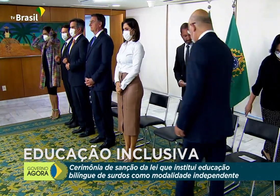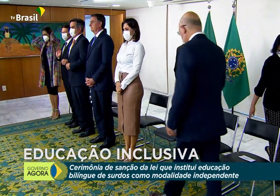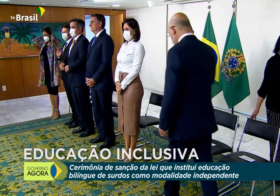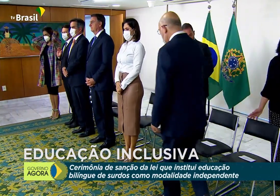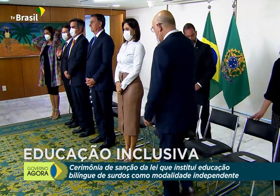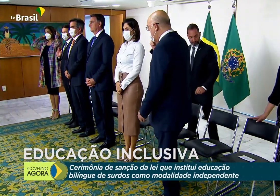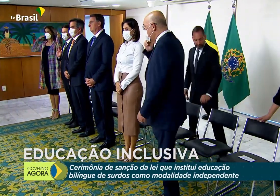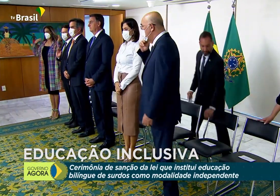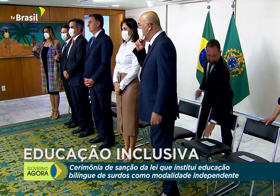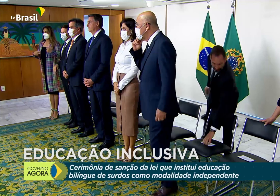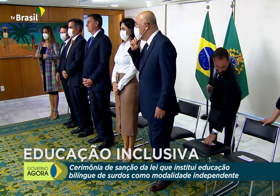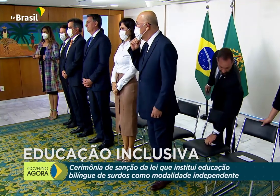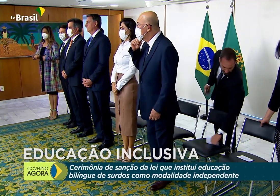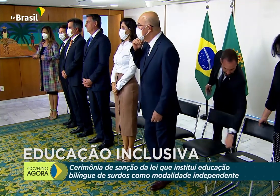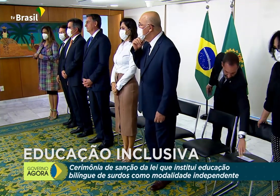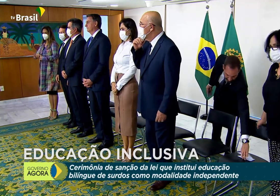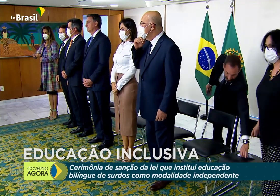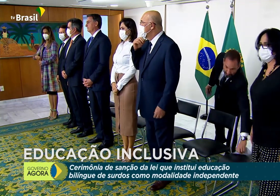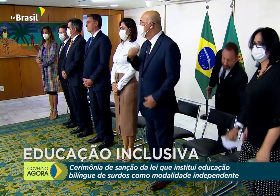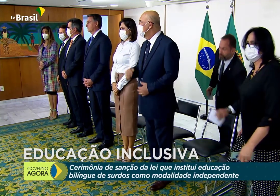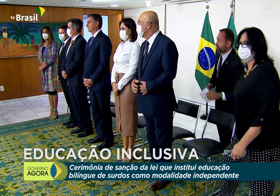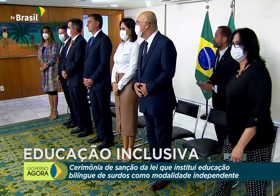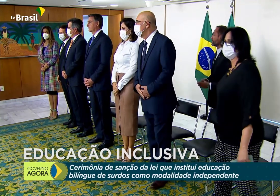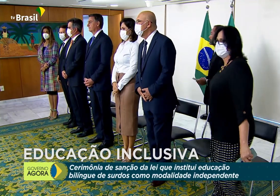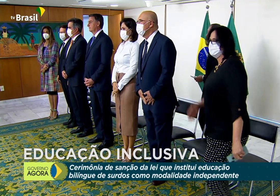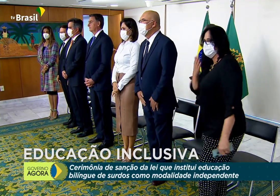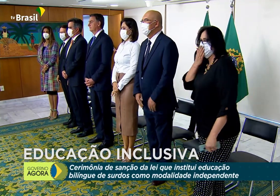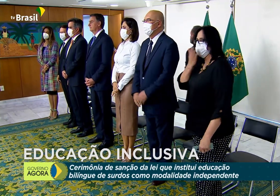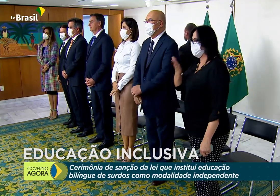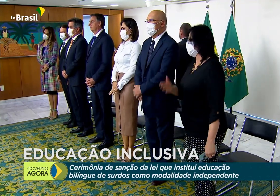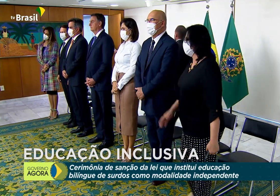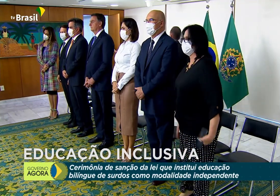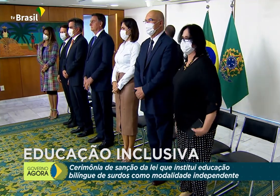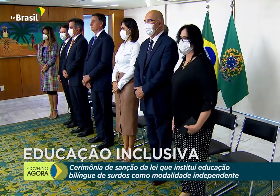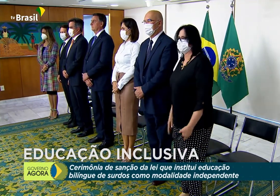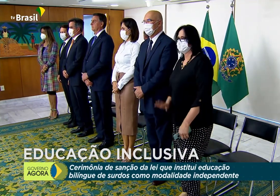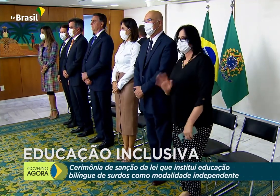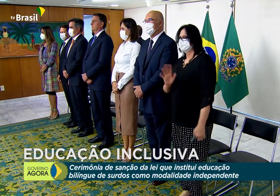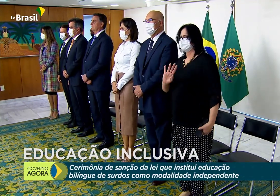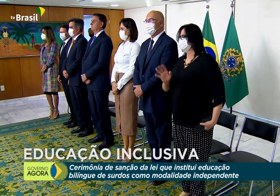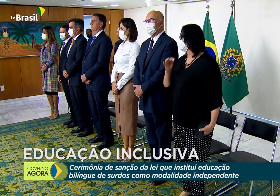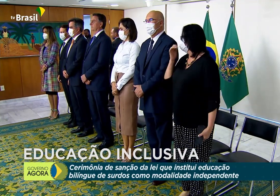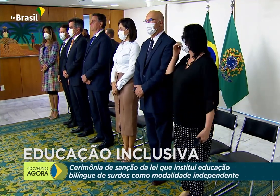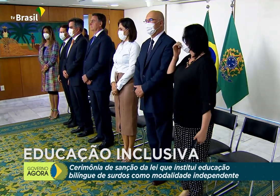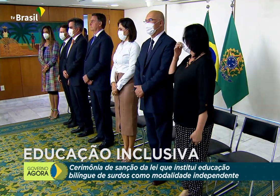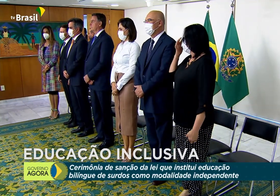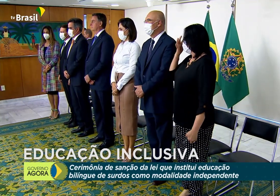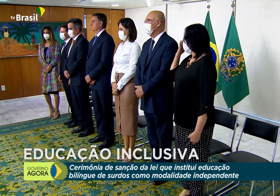de Surdos, Crisiane Nunes Besbati. Tomem seus assentos, por gentileza.